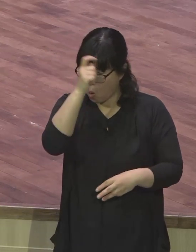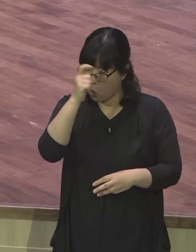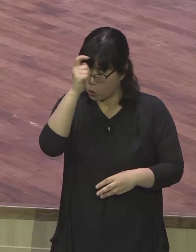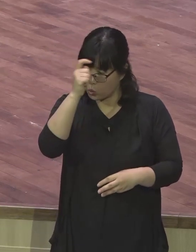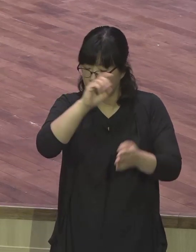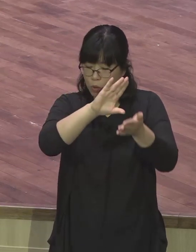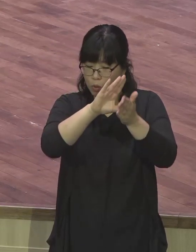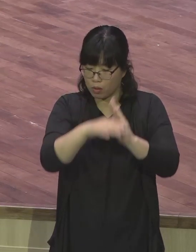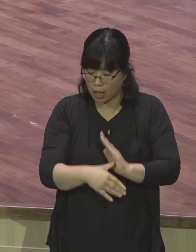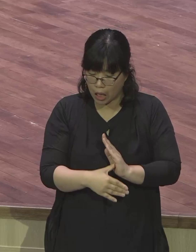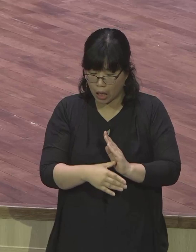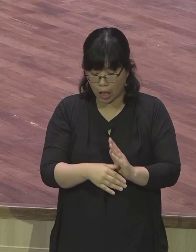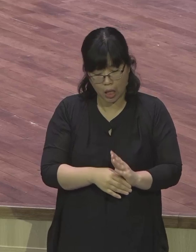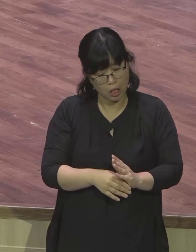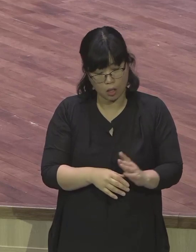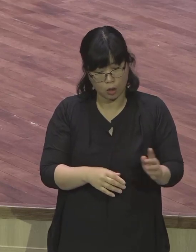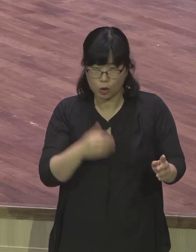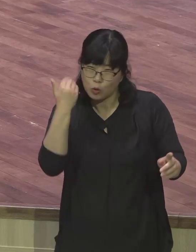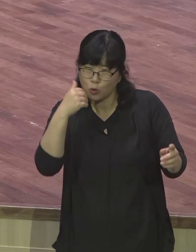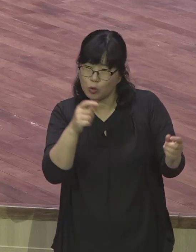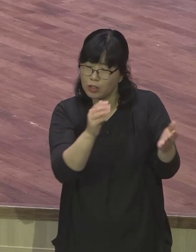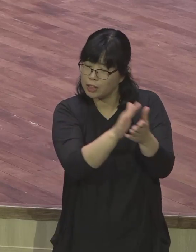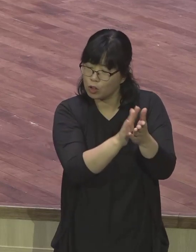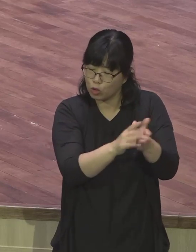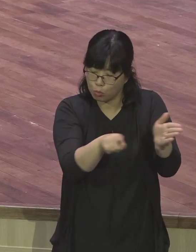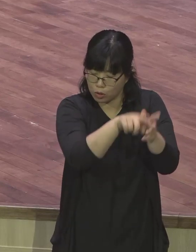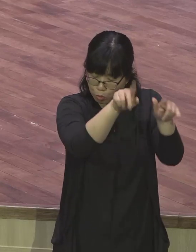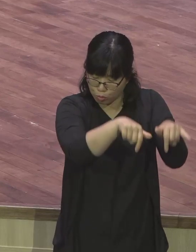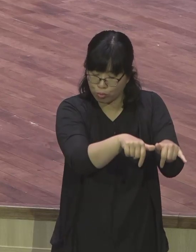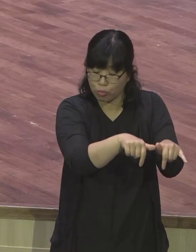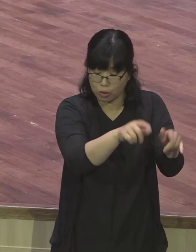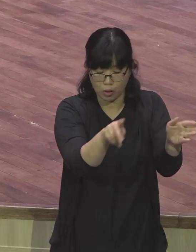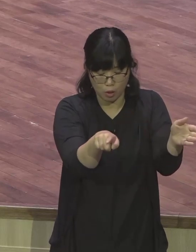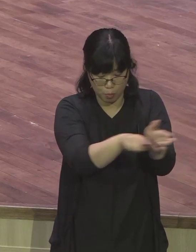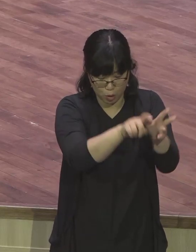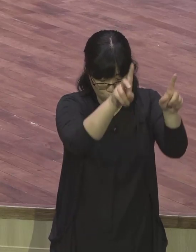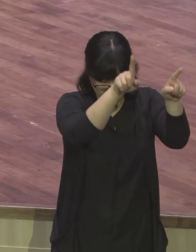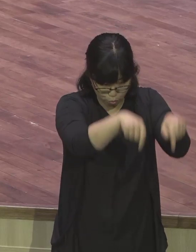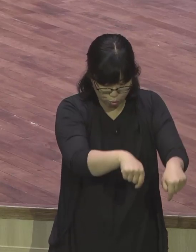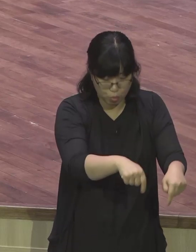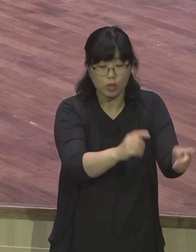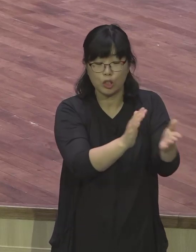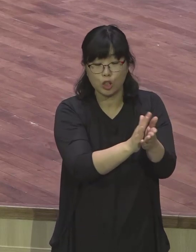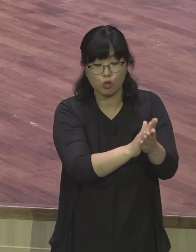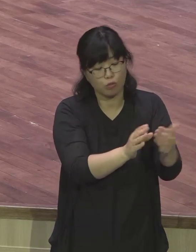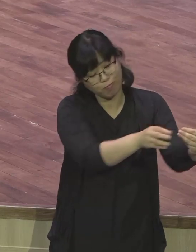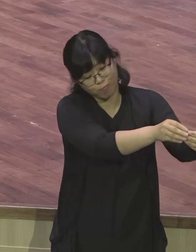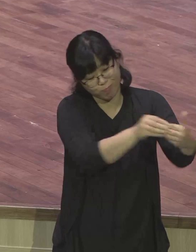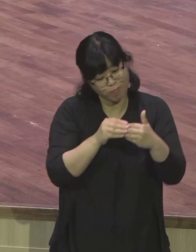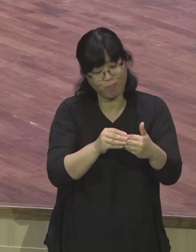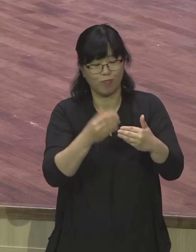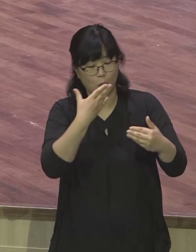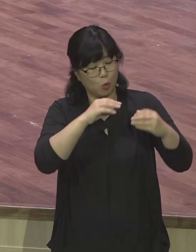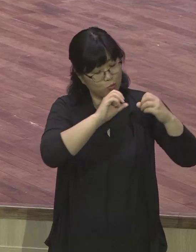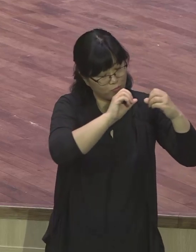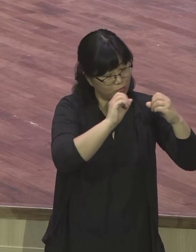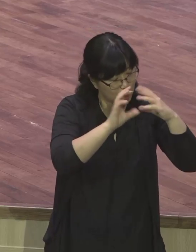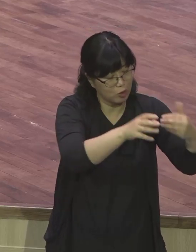불신자 친구를 전도했습니다 그 전도를 해서 교회 안에서 잘 양육을 해서 그 불신자 친구가 이제는 교회